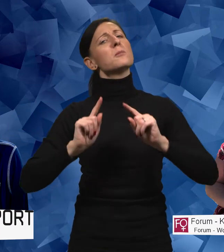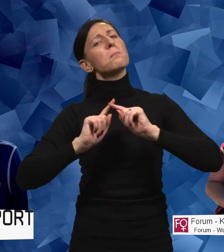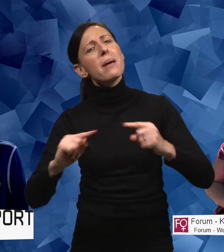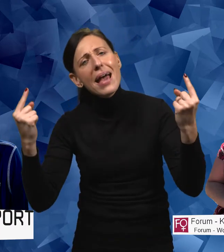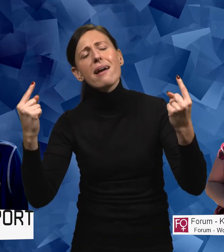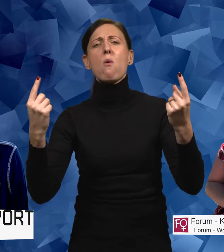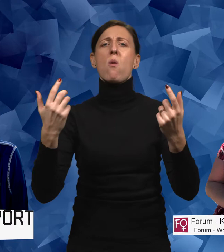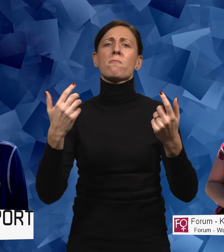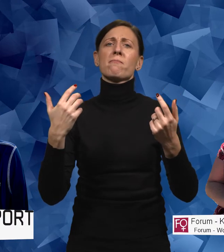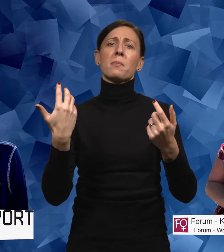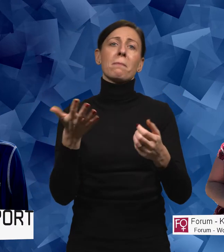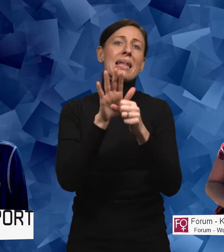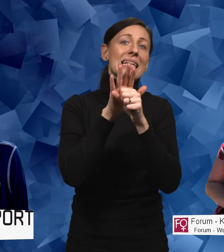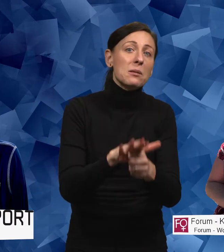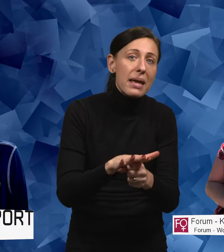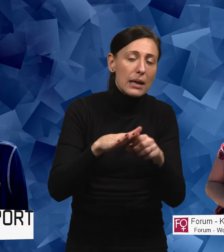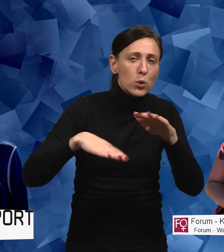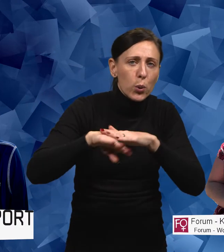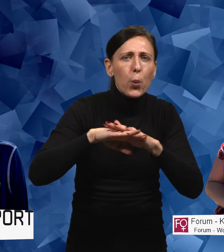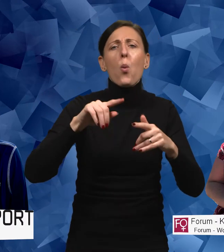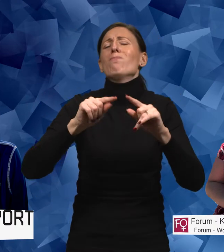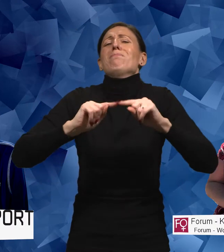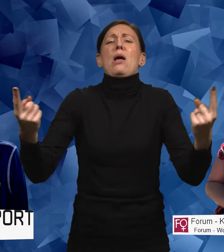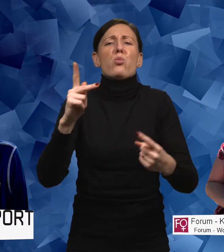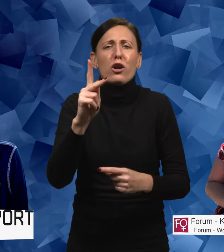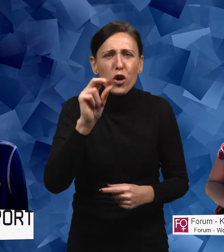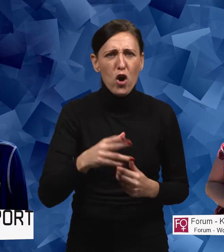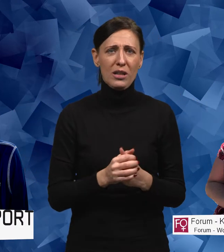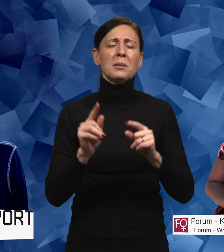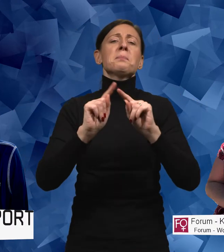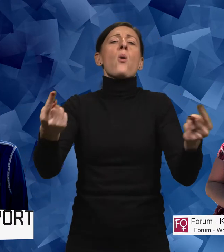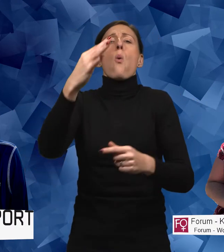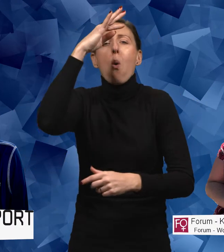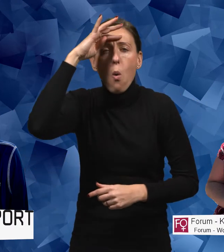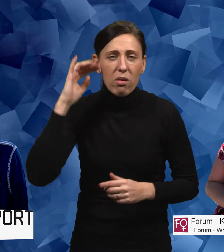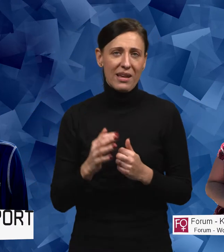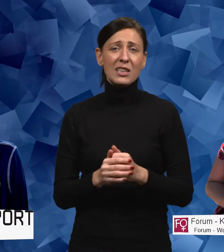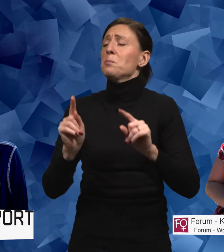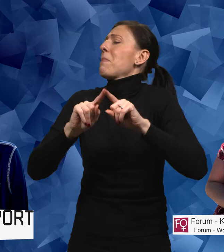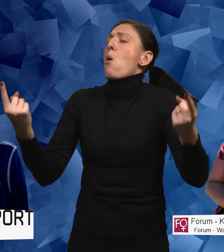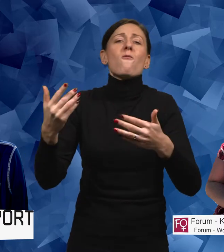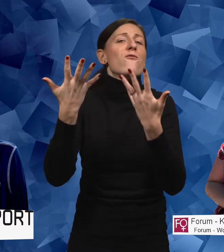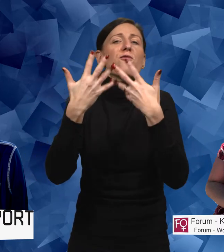oavsett diskrimineringsgrund, oavsett kön, oavsett ålder, oavsett